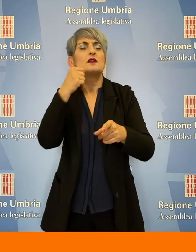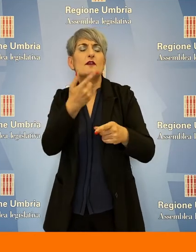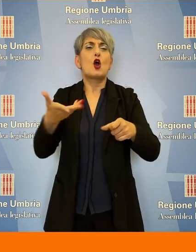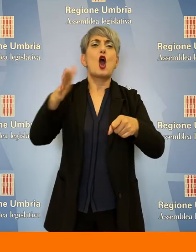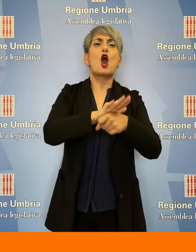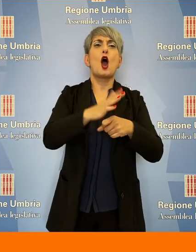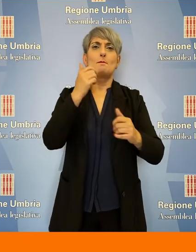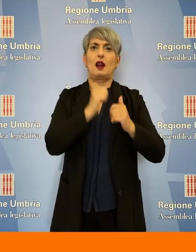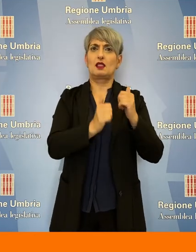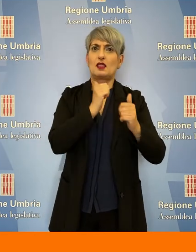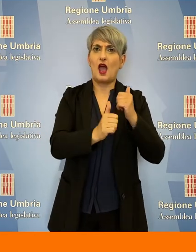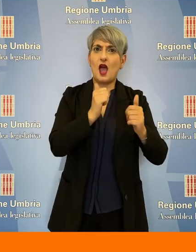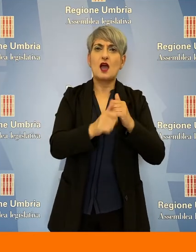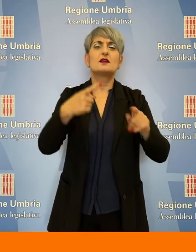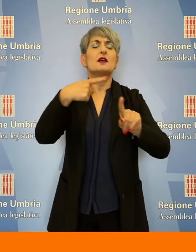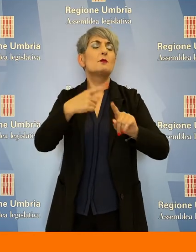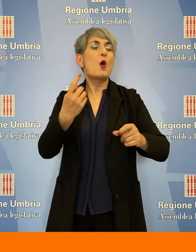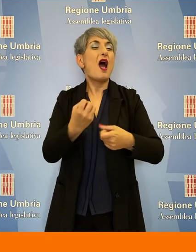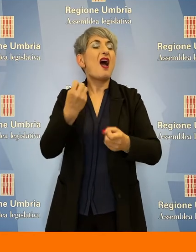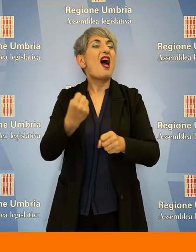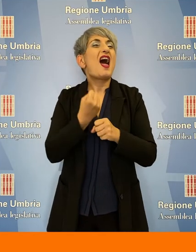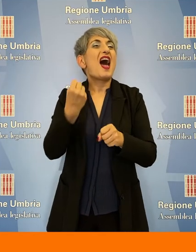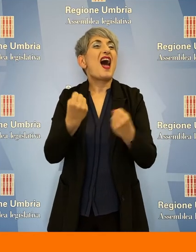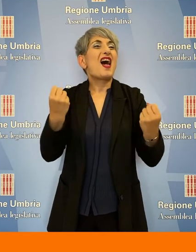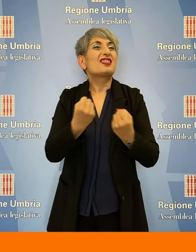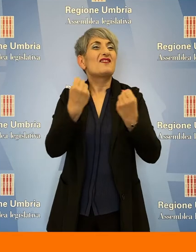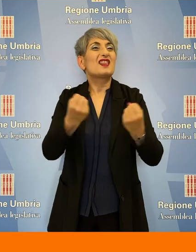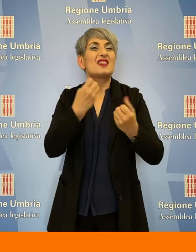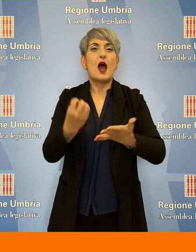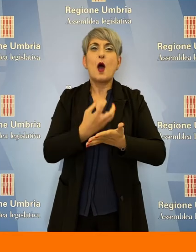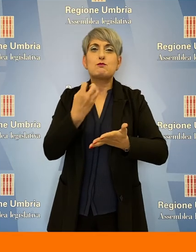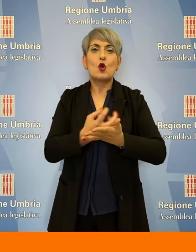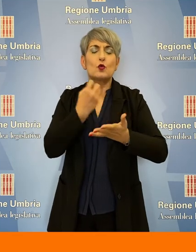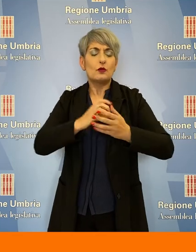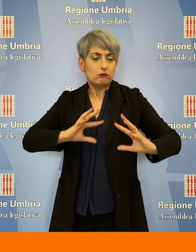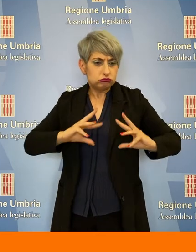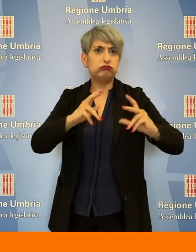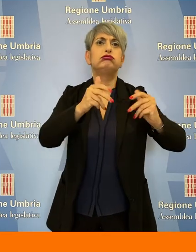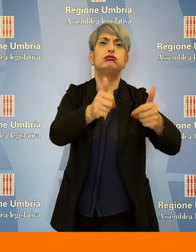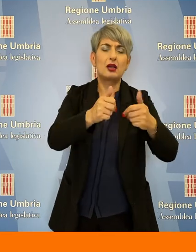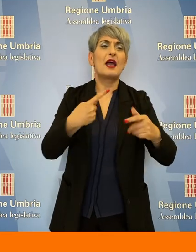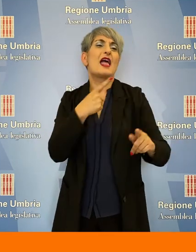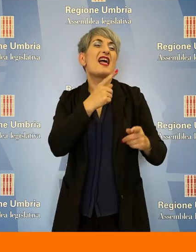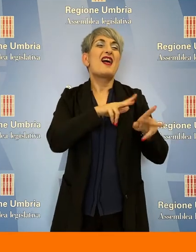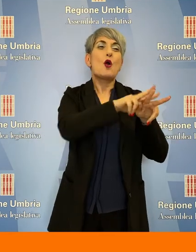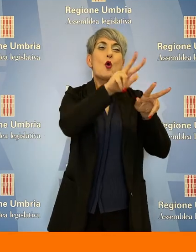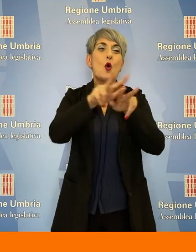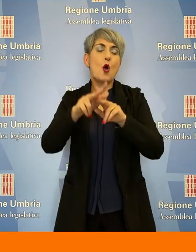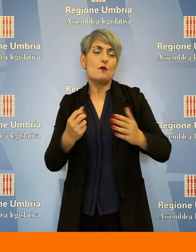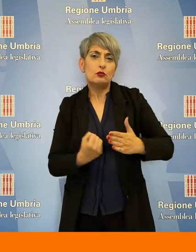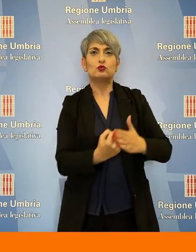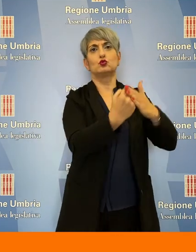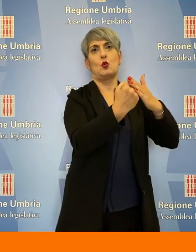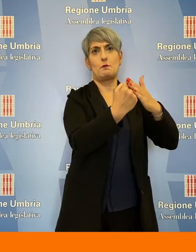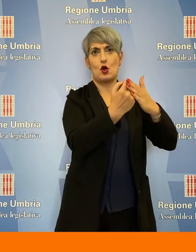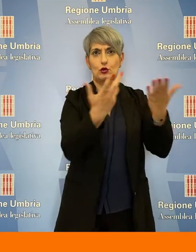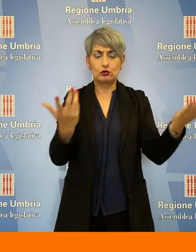ripresa delle attività produttive e al supporto delle istituzioni coinvolte. La Giunta viene anche impegnata a rinnessere tutti quegli